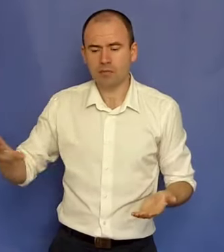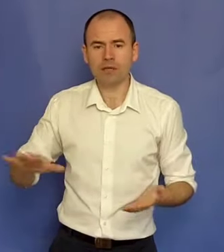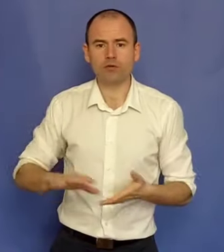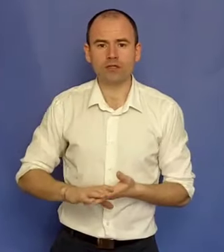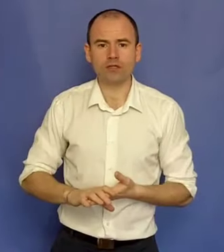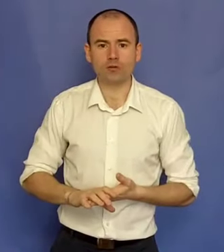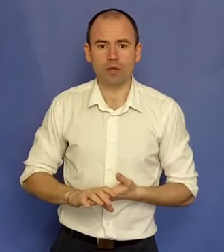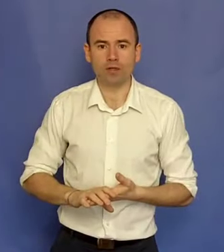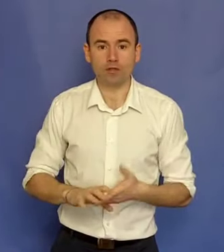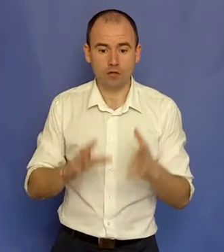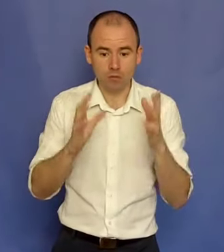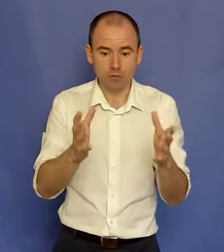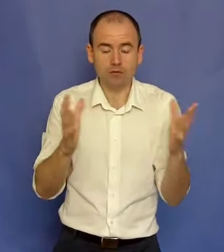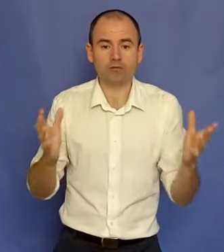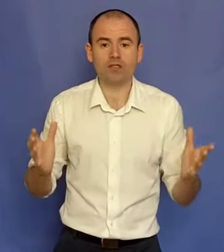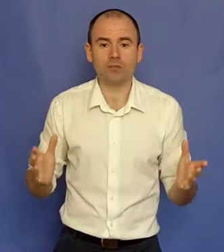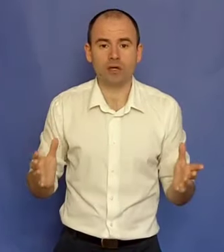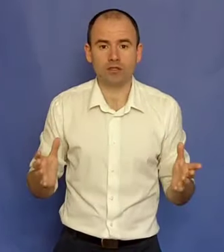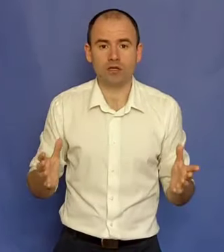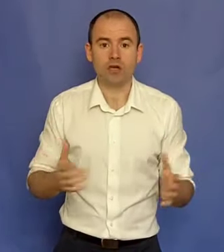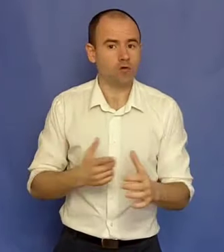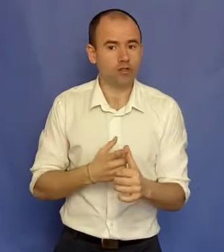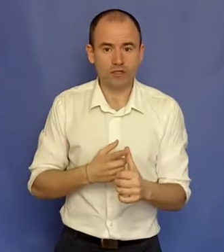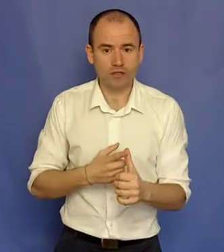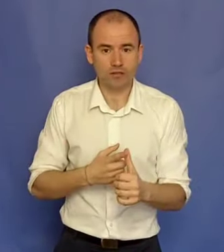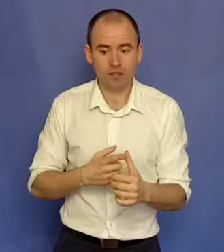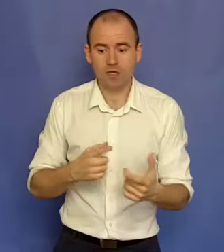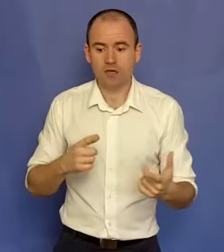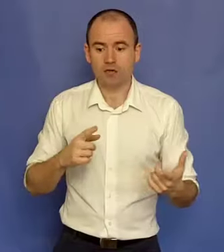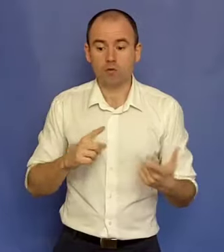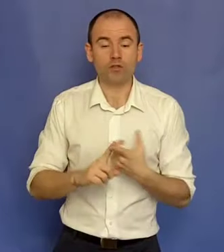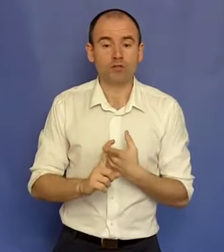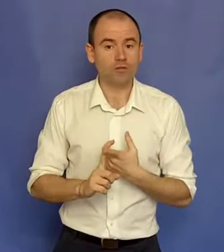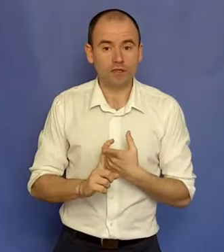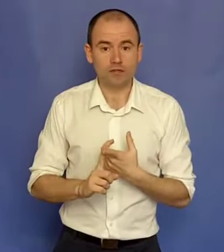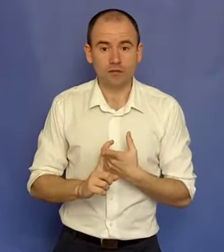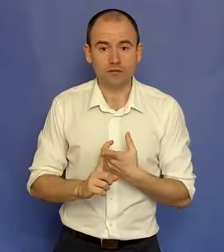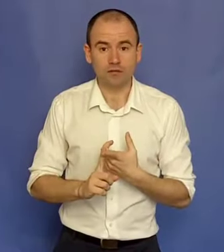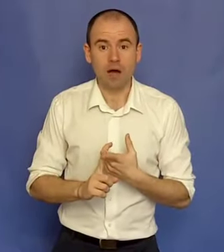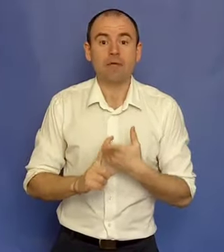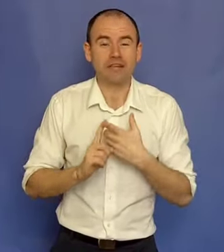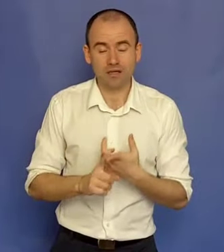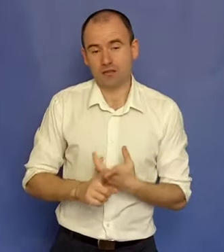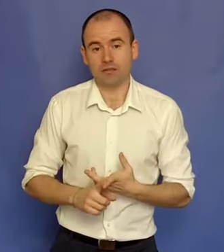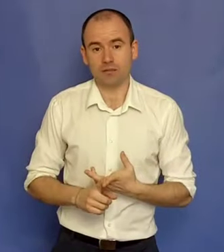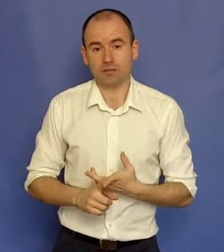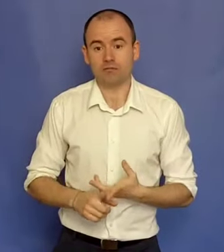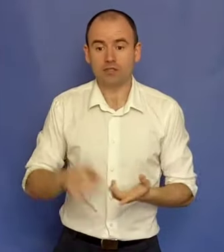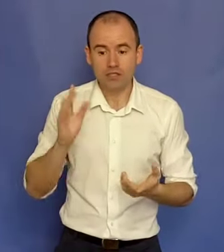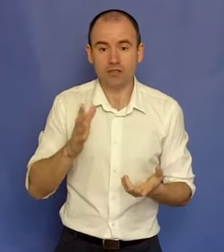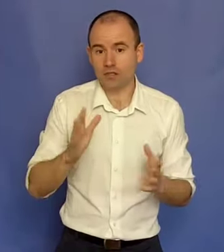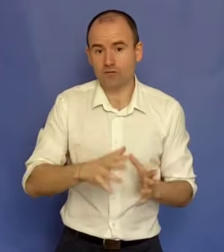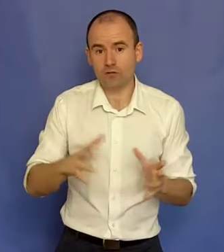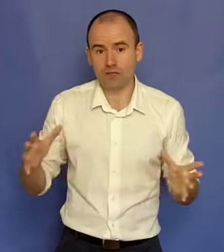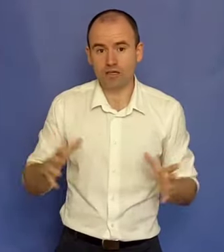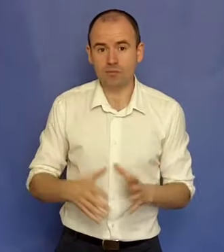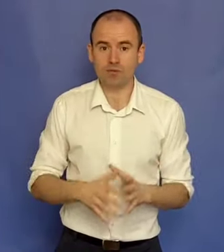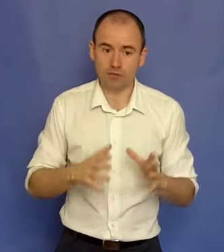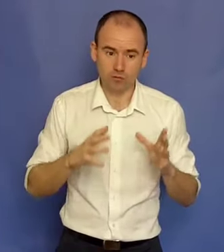am lăsat proiecteinica deoparte și m dus să fac ce-mi place. Cu orice risc, cu orice suferință, am meritat, crede-mă. 5 ani de zile am fost sărac lipit și am